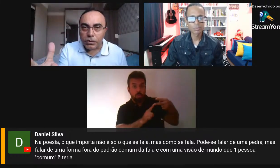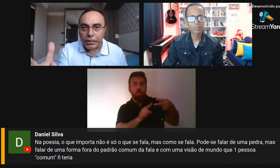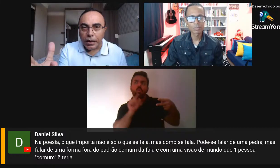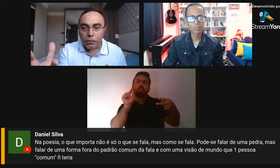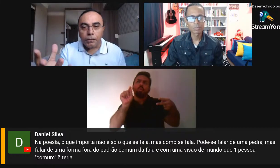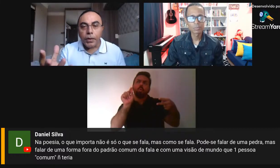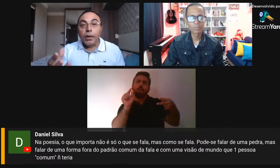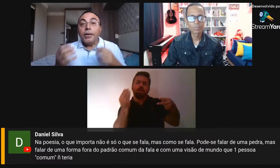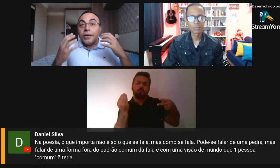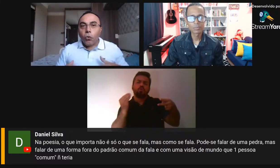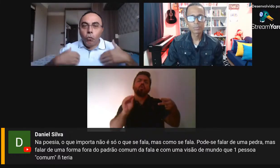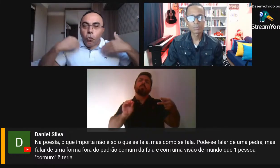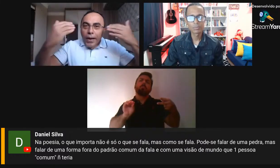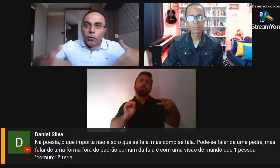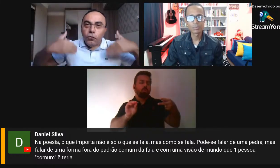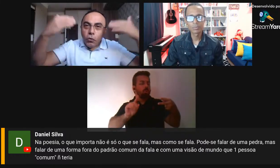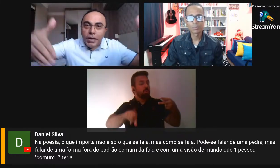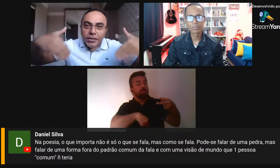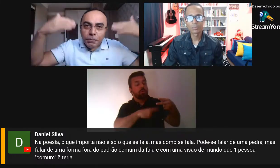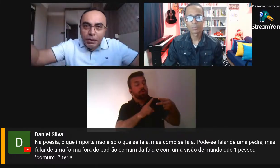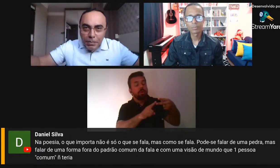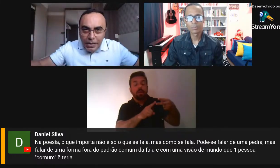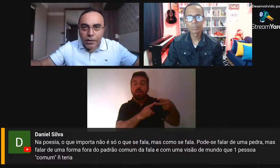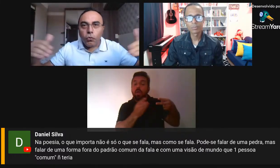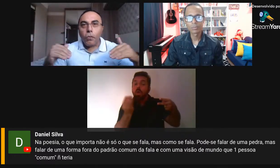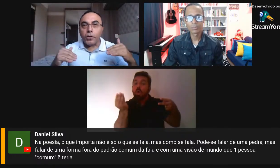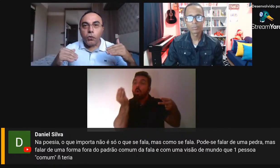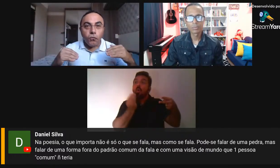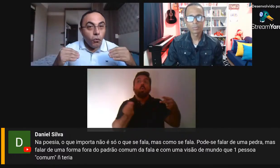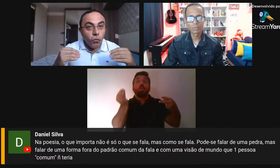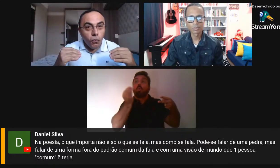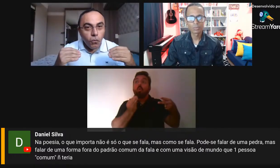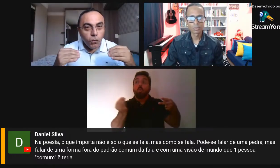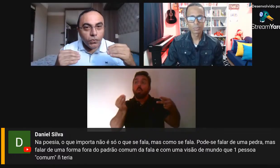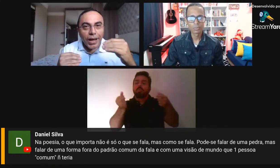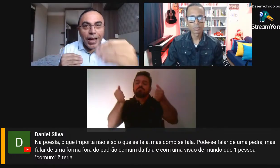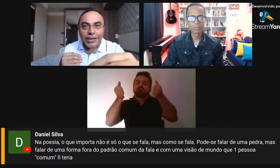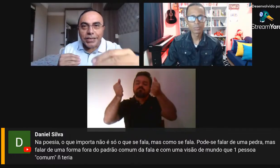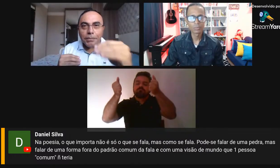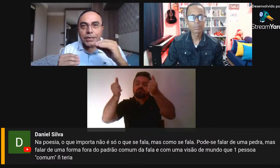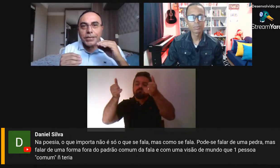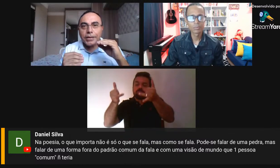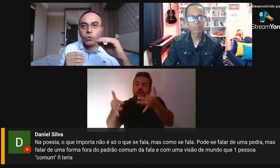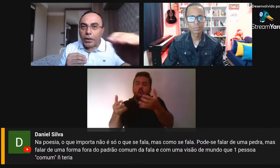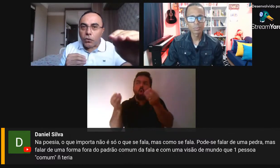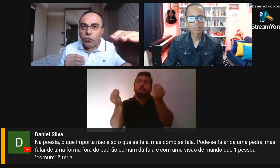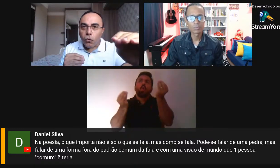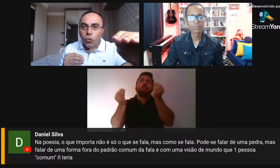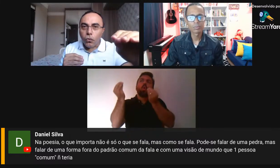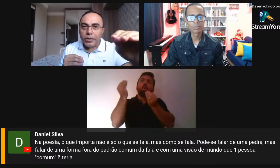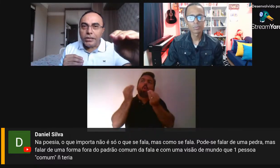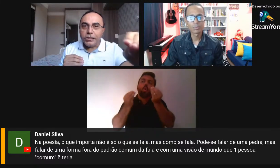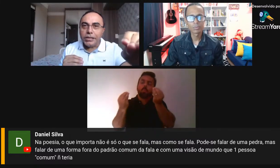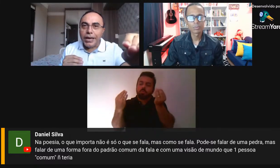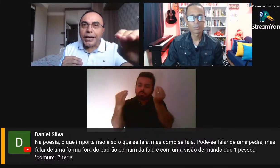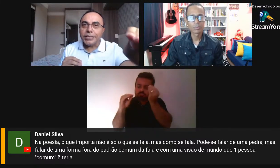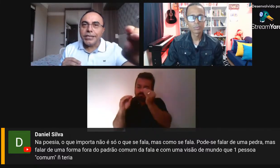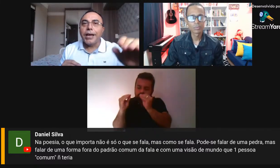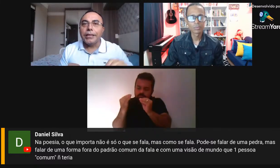principal, central? E como é que eu vou me exprimir? Como é que eu vou dar essa mensagem? Como é que eu vou